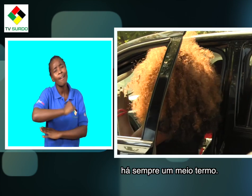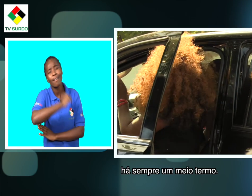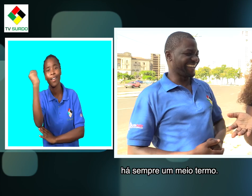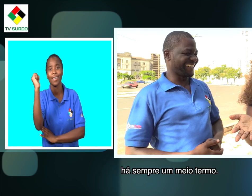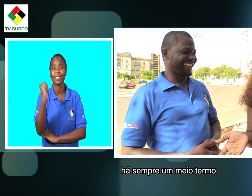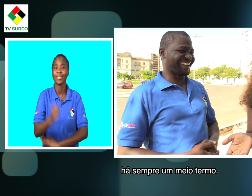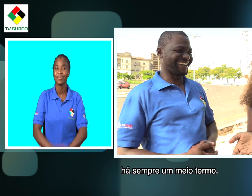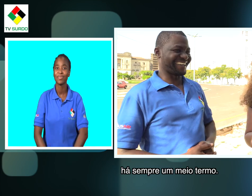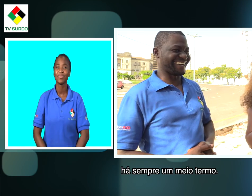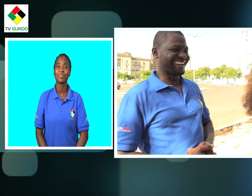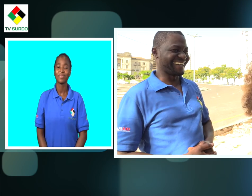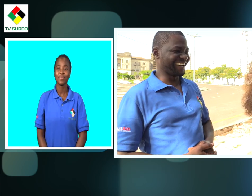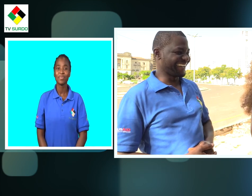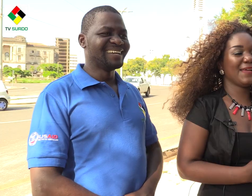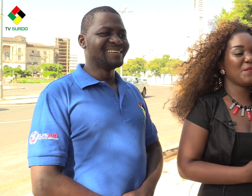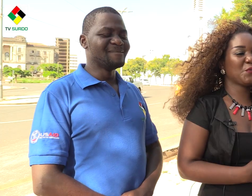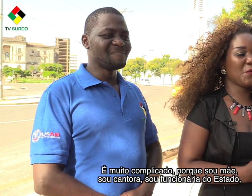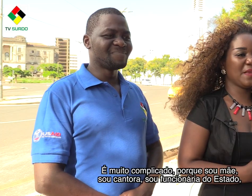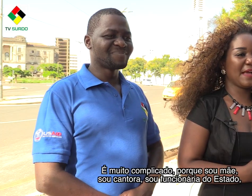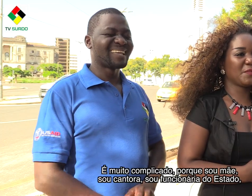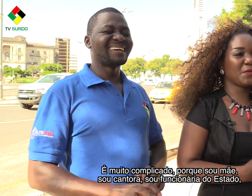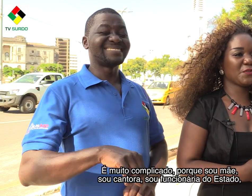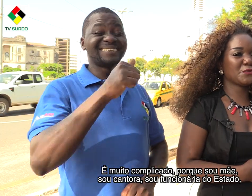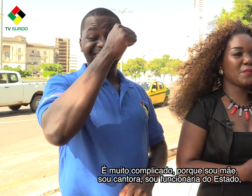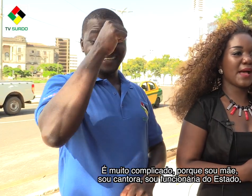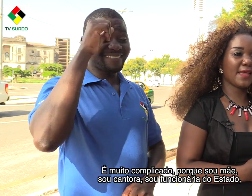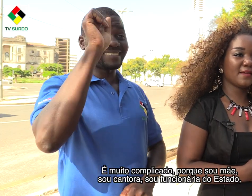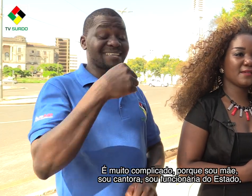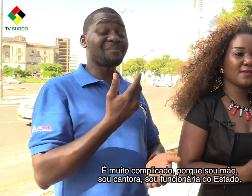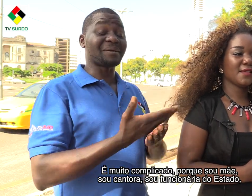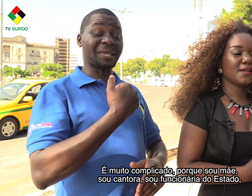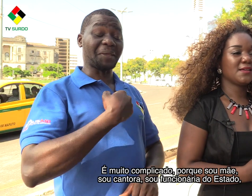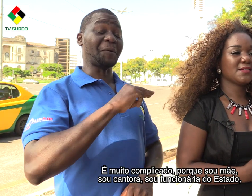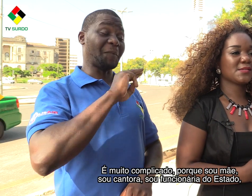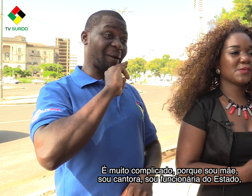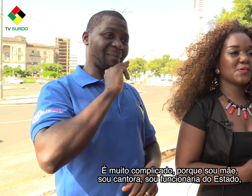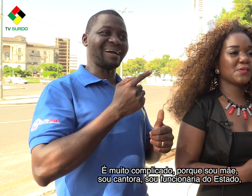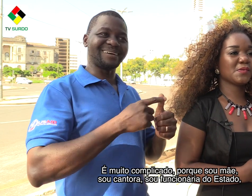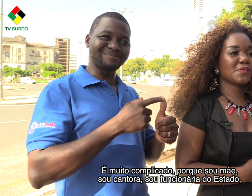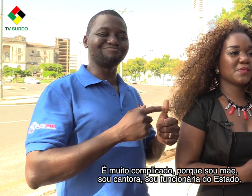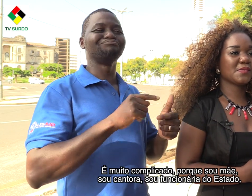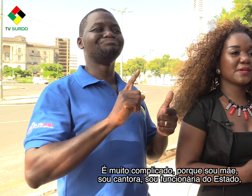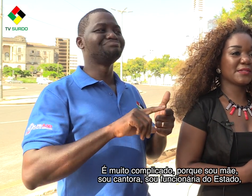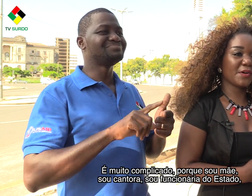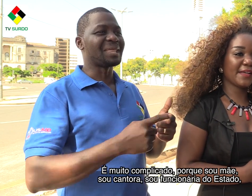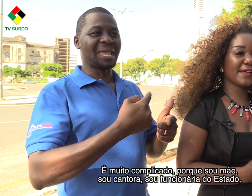há sempre um meio termo. É muito complicado, porque eu sou mãe, sou cantora,